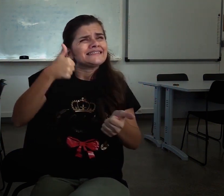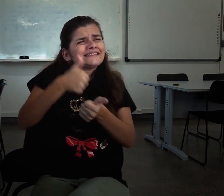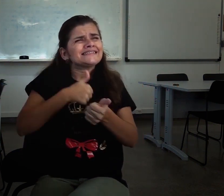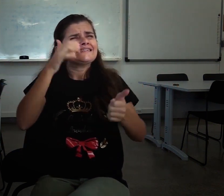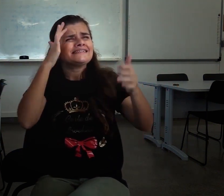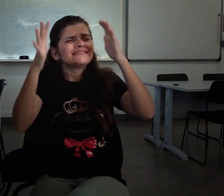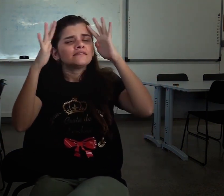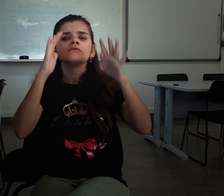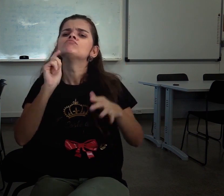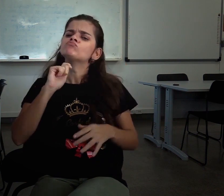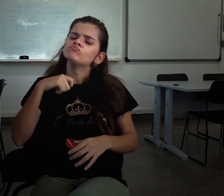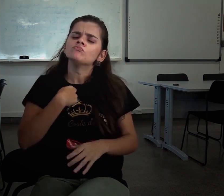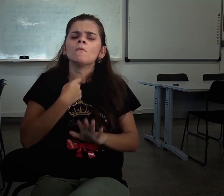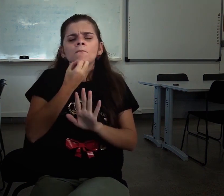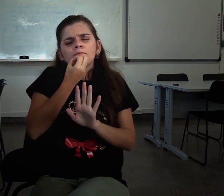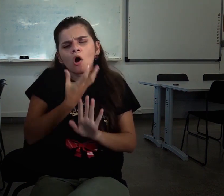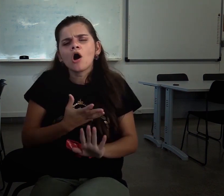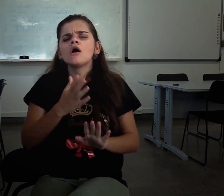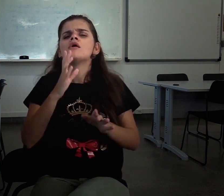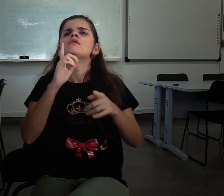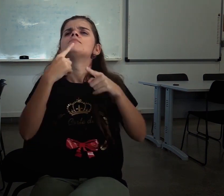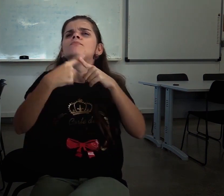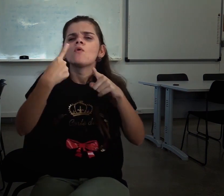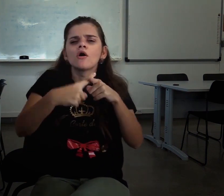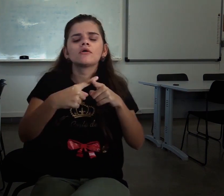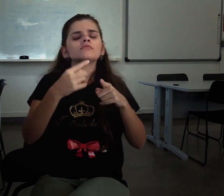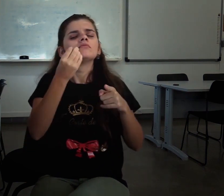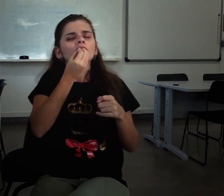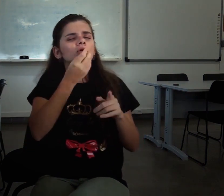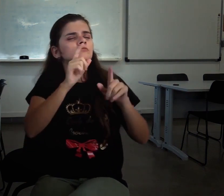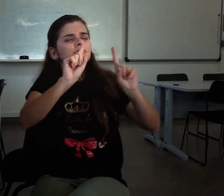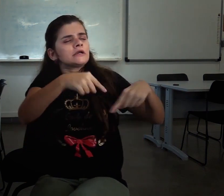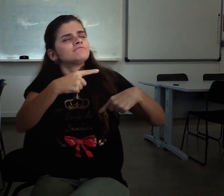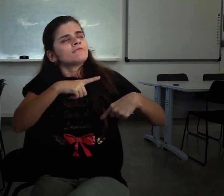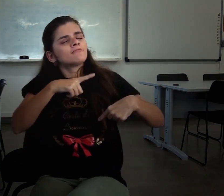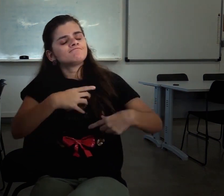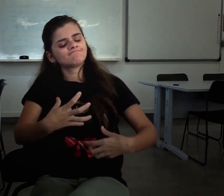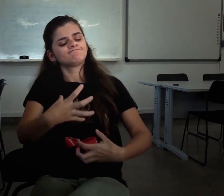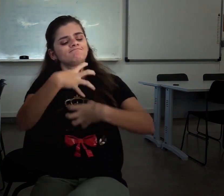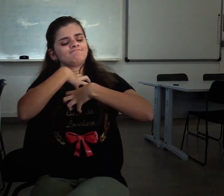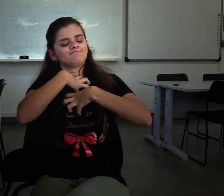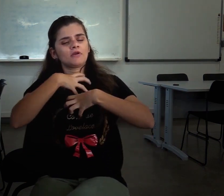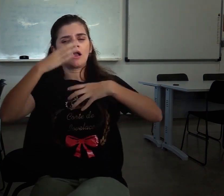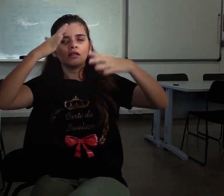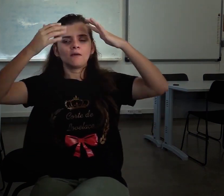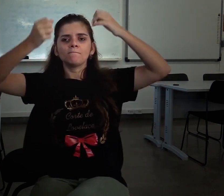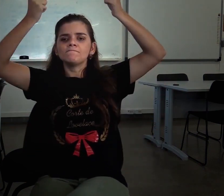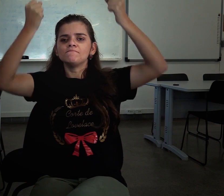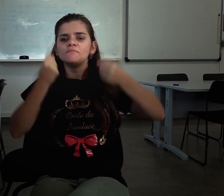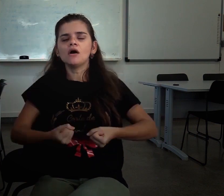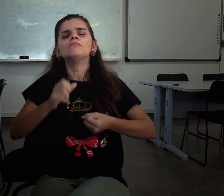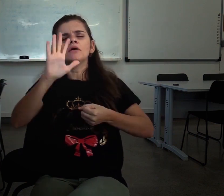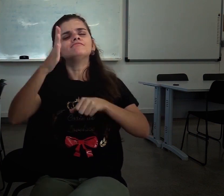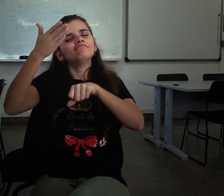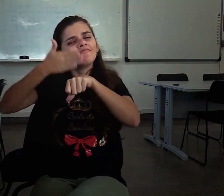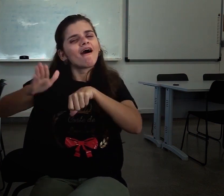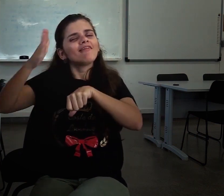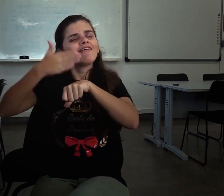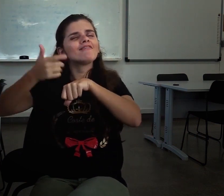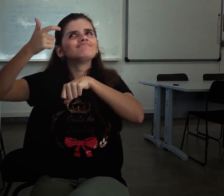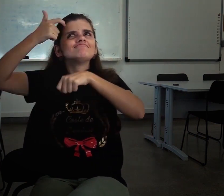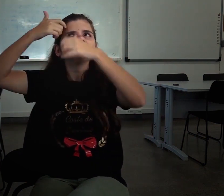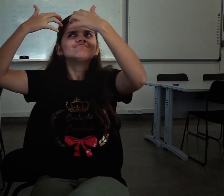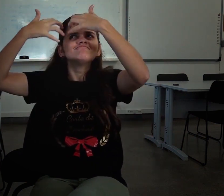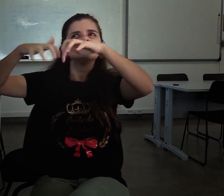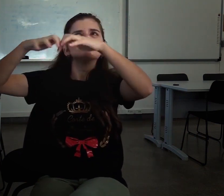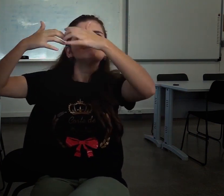o que me exigia reflexão e insistência nas leituras. Mas isso foi bom, porque foi a partir desse desafio,